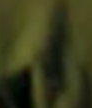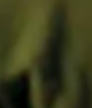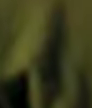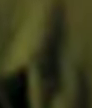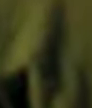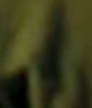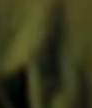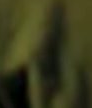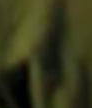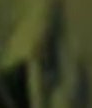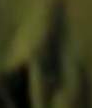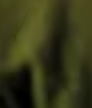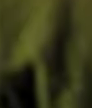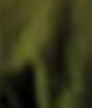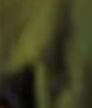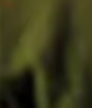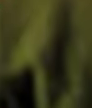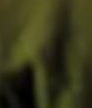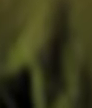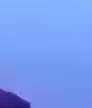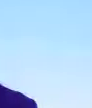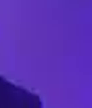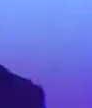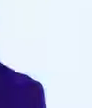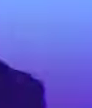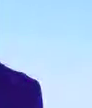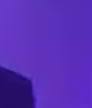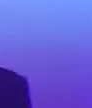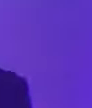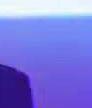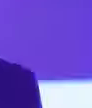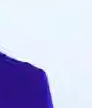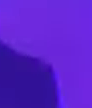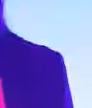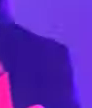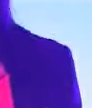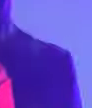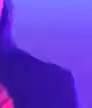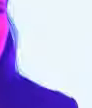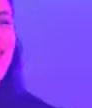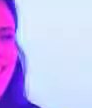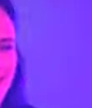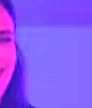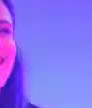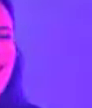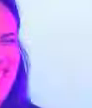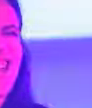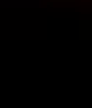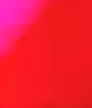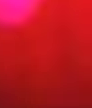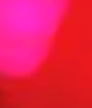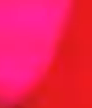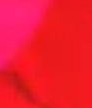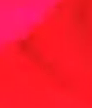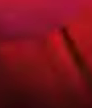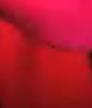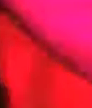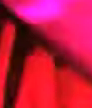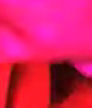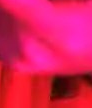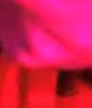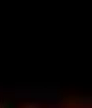de barba longa toca a bateria. Laima levanta e balança uma das mãos para o alto e sorri. Uma pessoa toca contrabaixo.